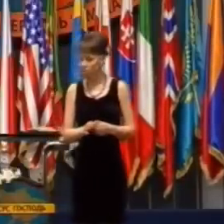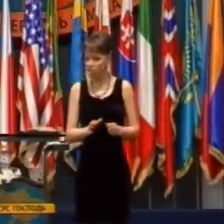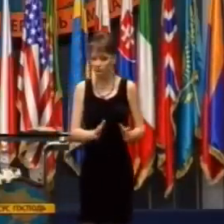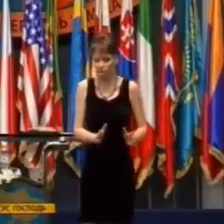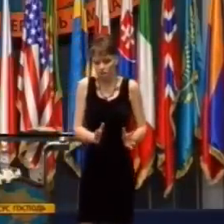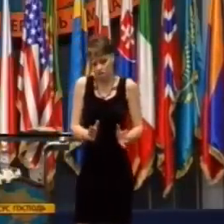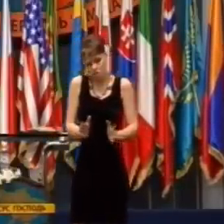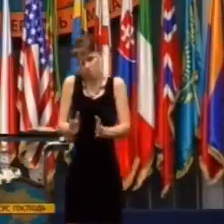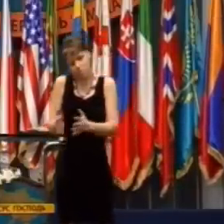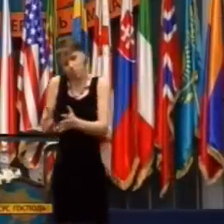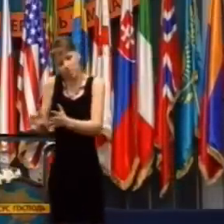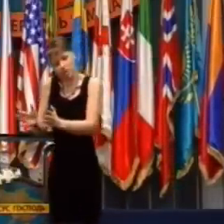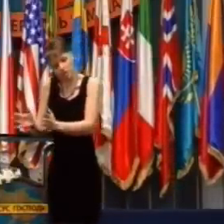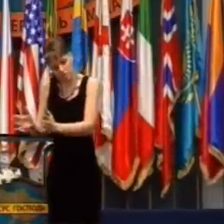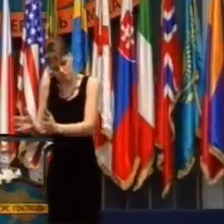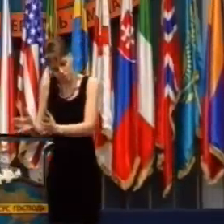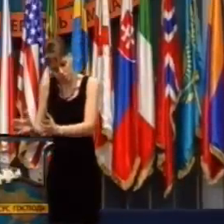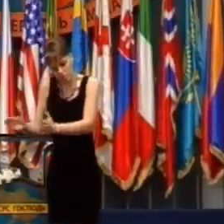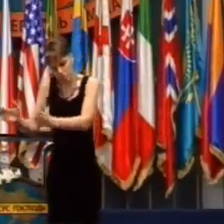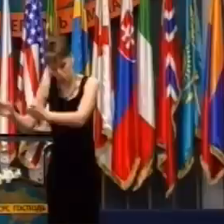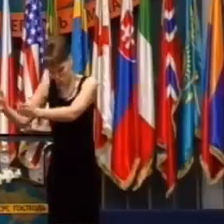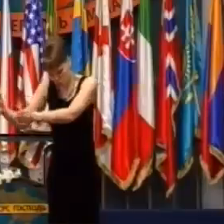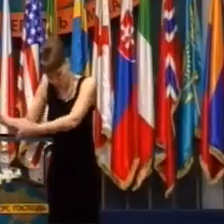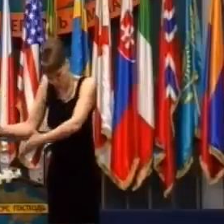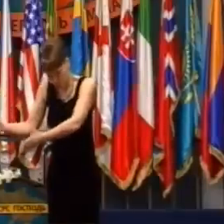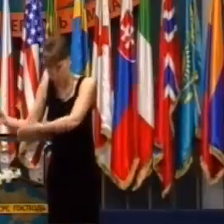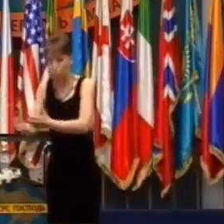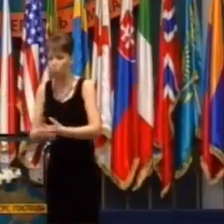Tak som s autom zašiel na kraj cesty